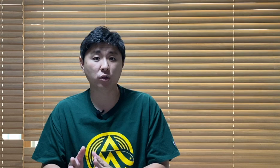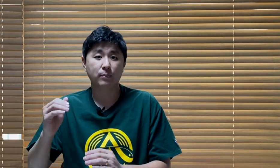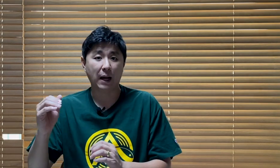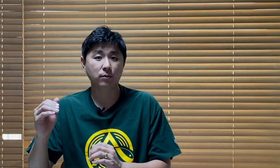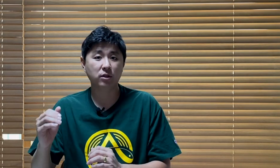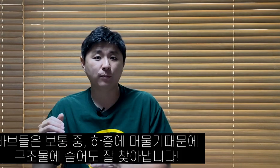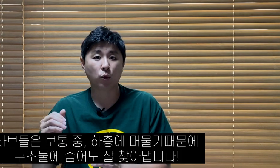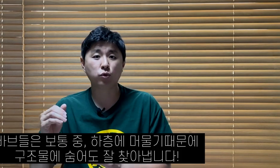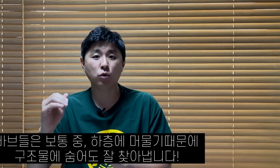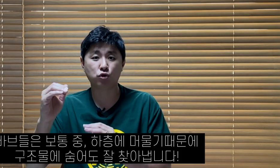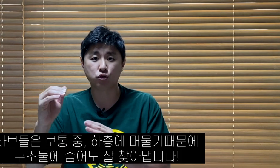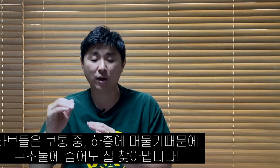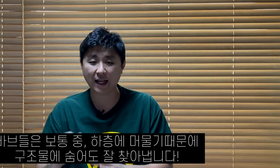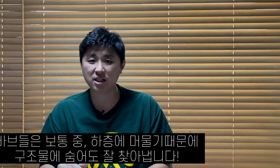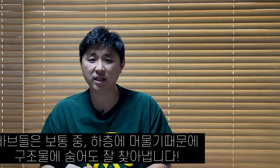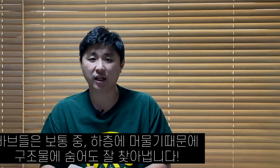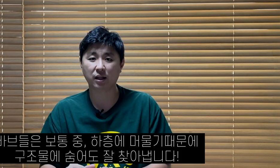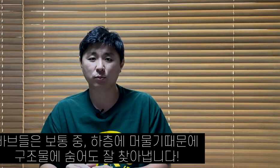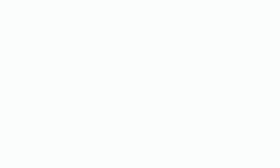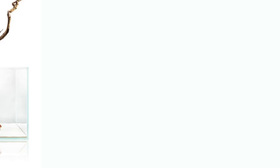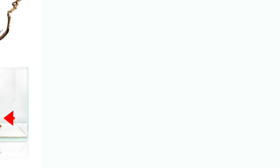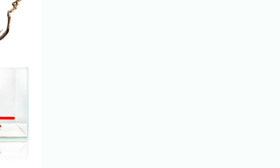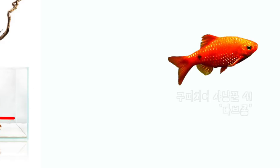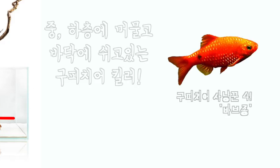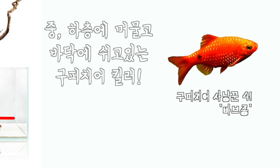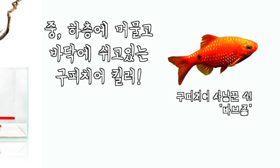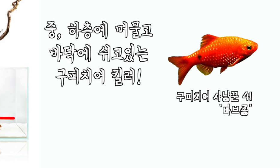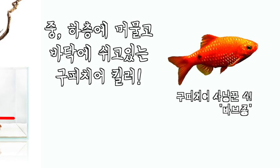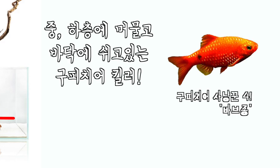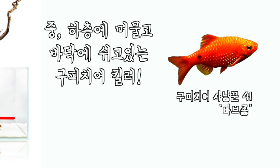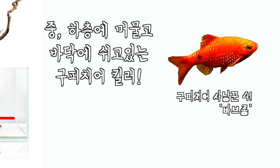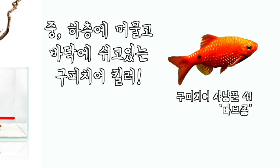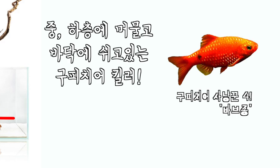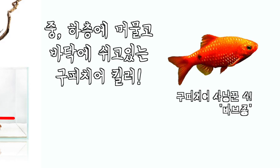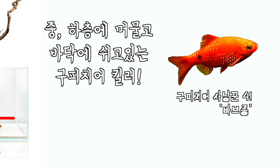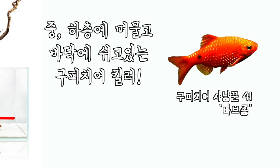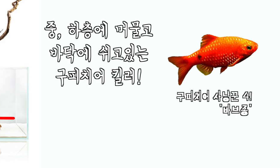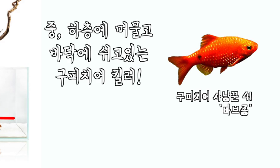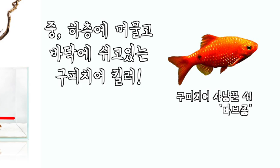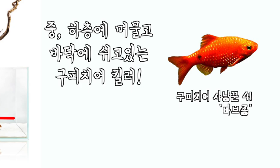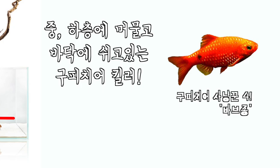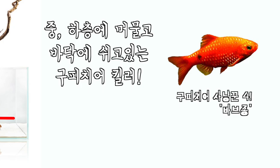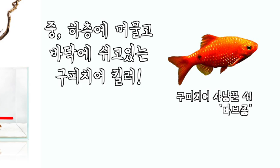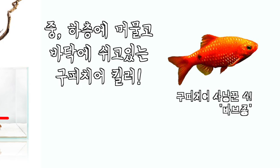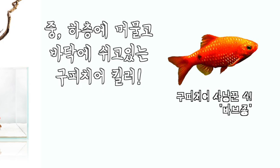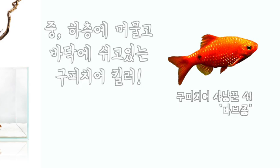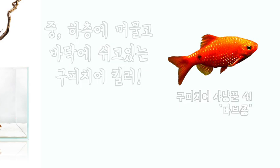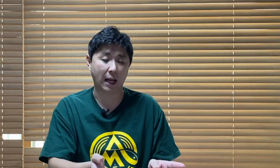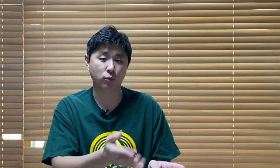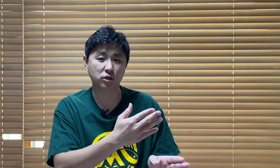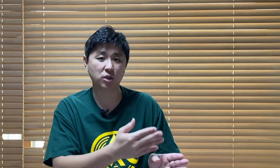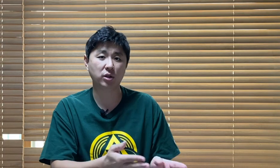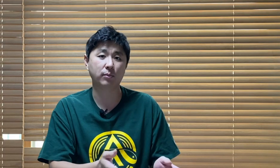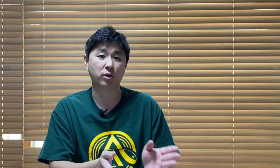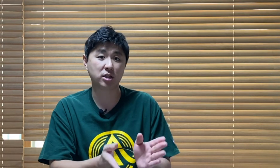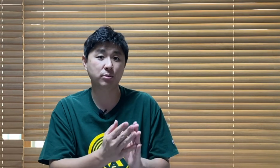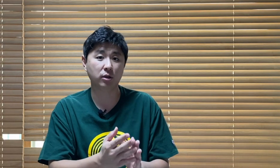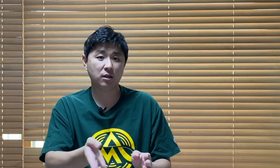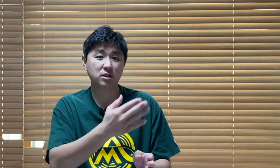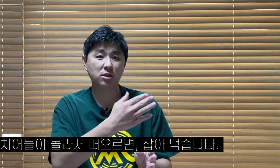바부들이 보통 중하층이 있기 때문에 바닥대와 사이나 이렇게 숨어있어도 잘 찾아냅니다. 지나다니면서 나무를 치거나 이렇게 치면 치는